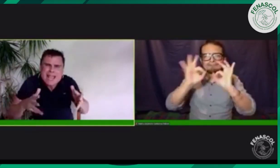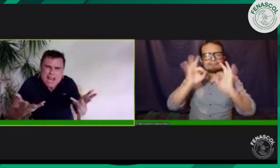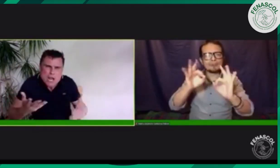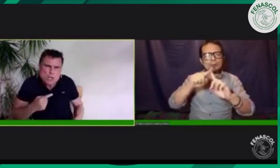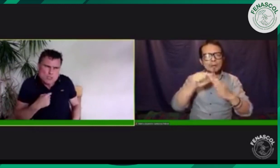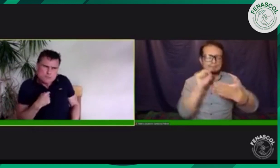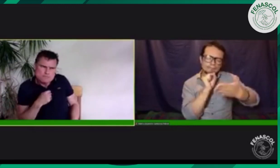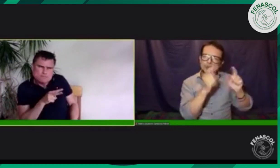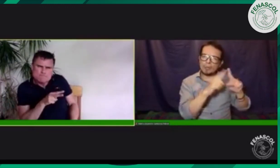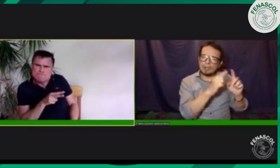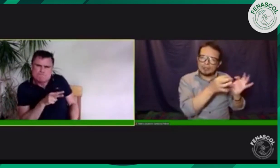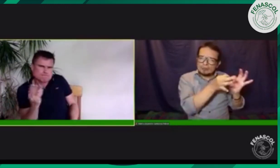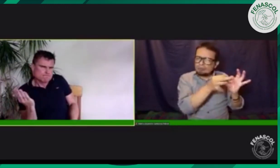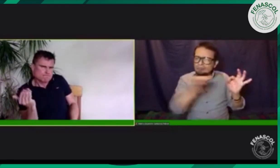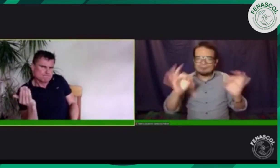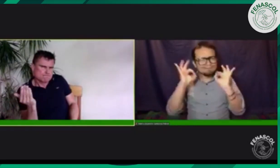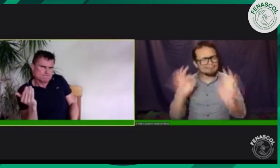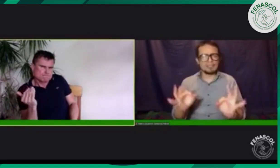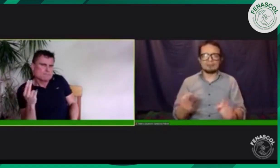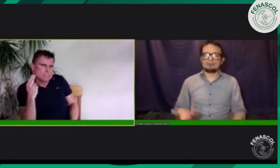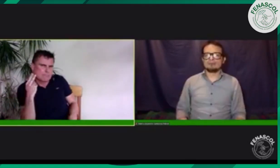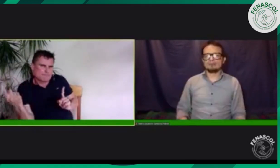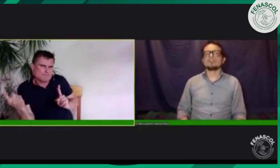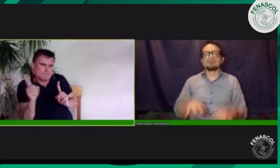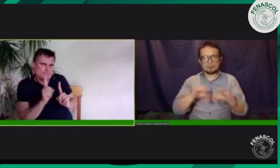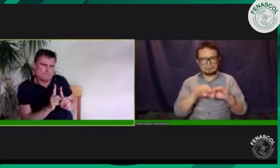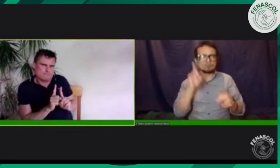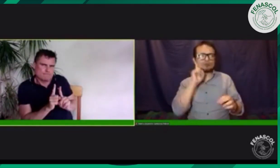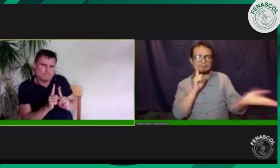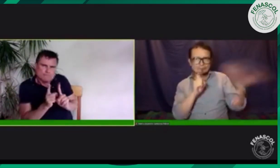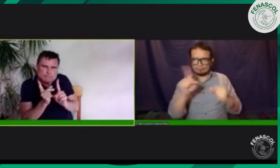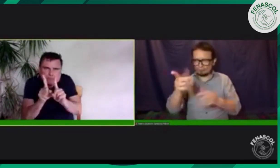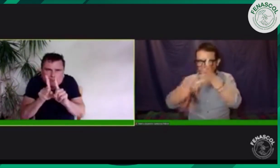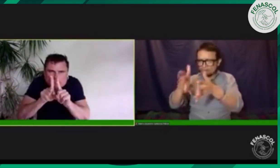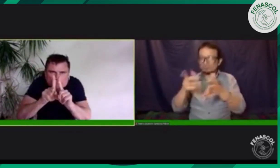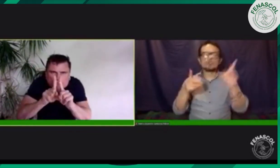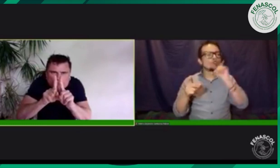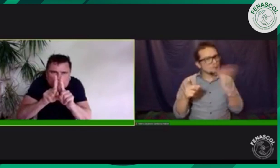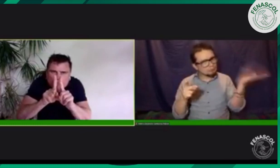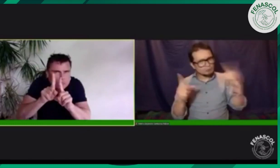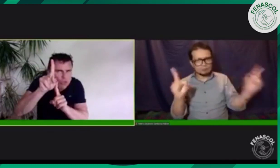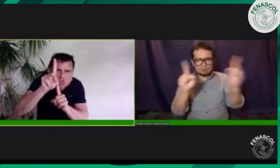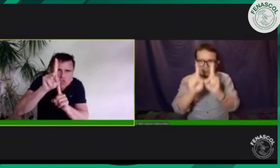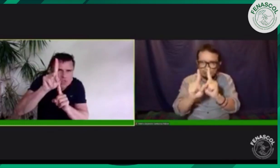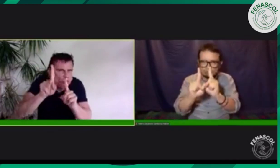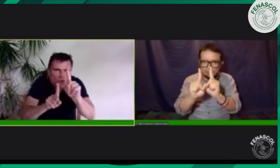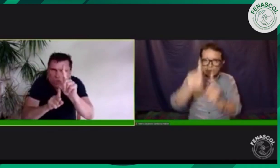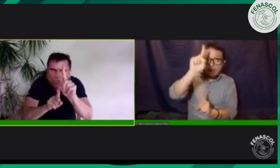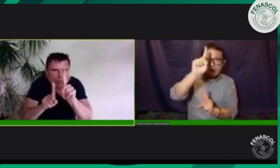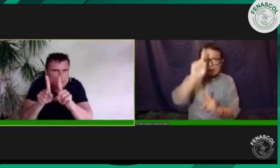dé de una manera efectiva. Y que para que esto sea posible, es necesario de un intérprete sordo. No para que